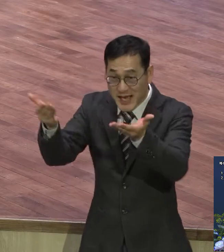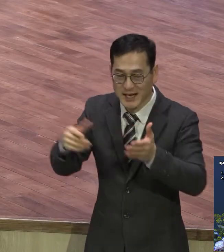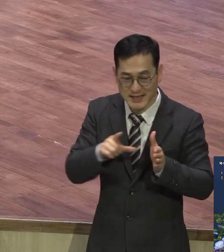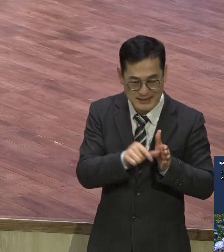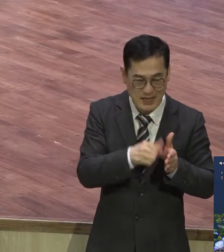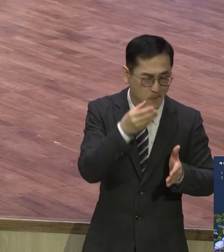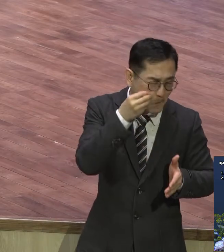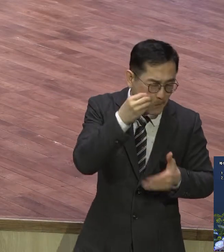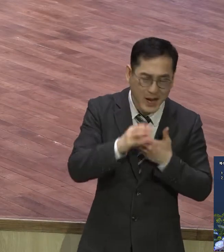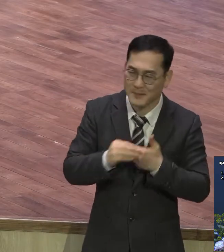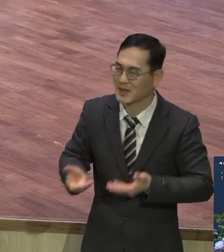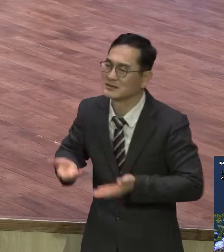이용이나 하고